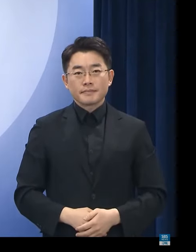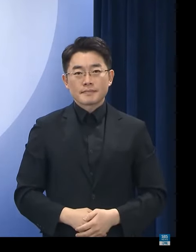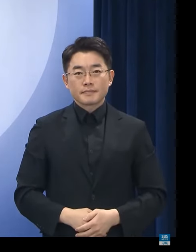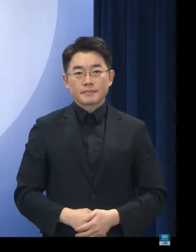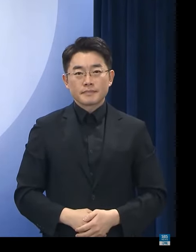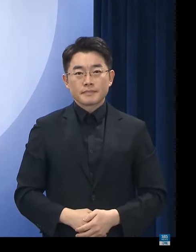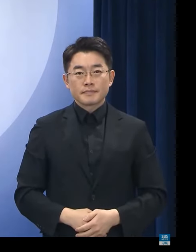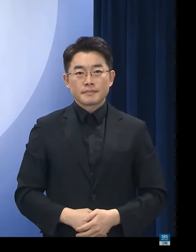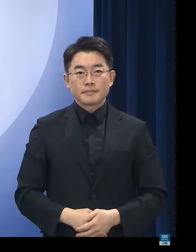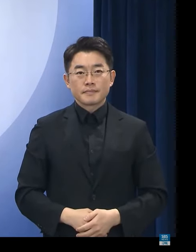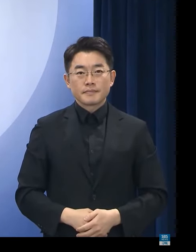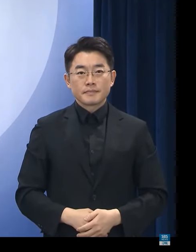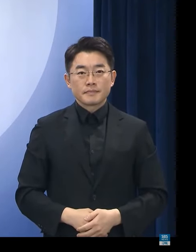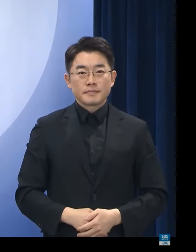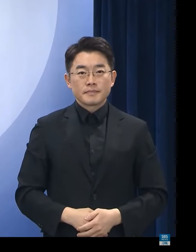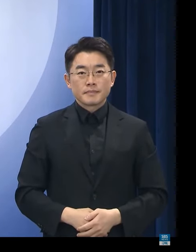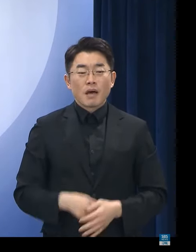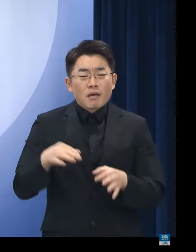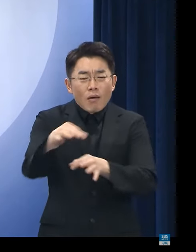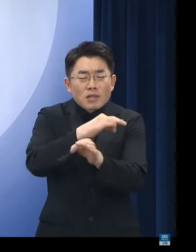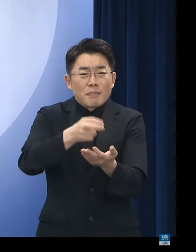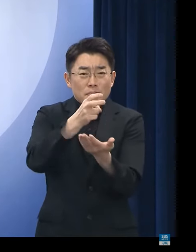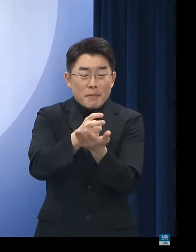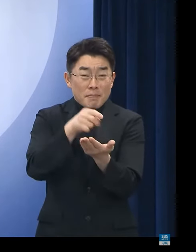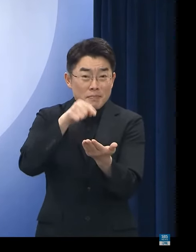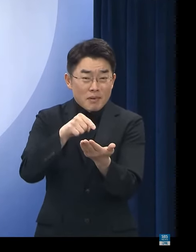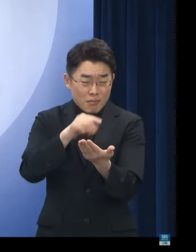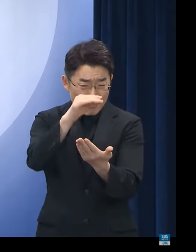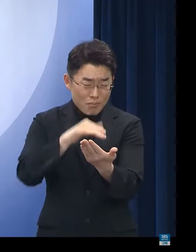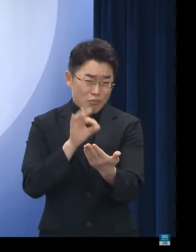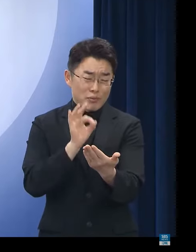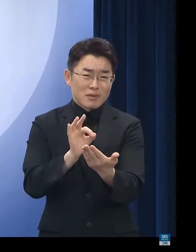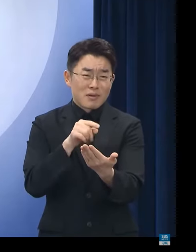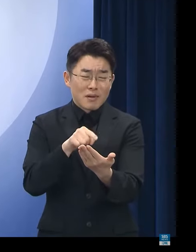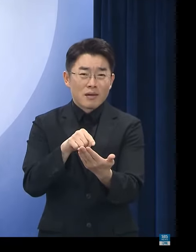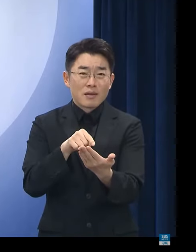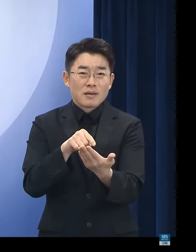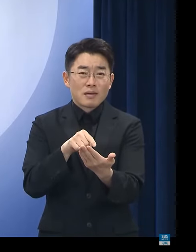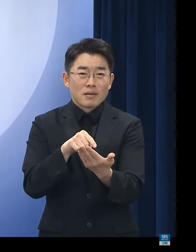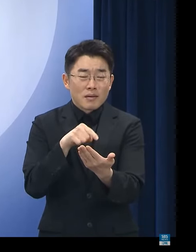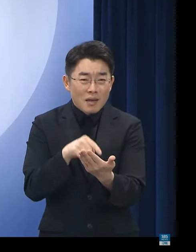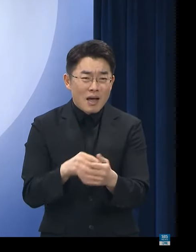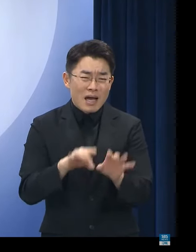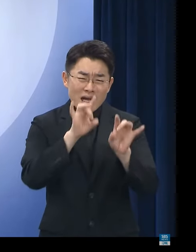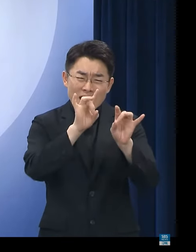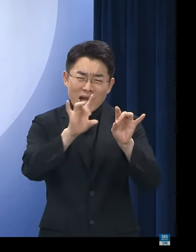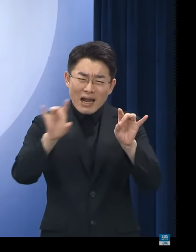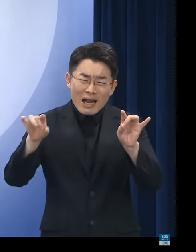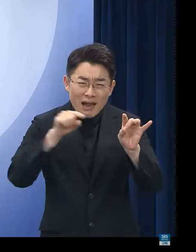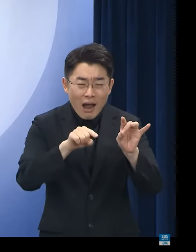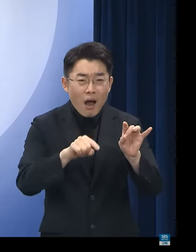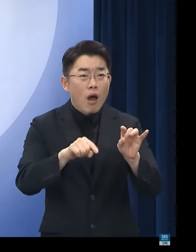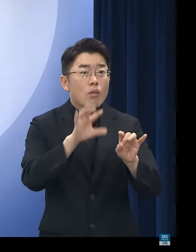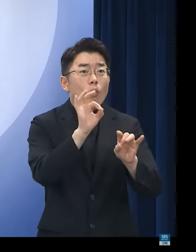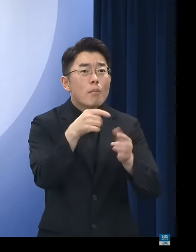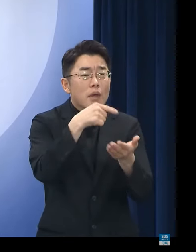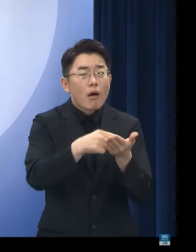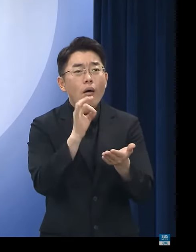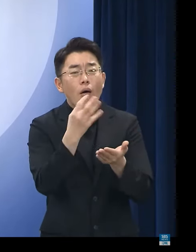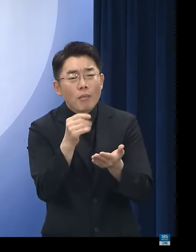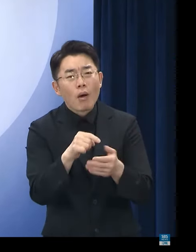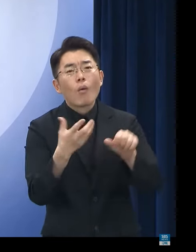한편 현행 특정경제법 범죄법 상으로는 전체 피해 규모와 무관하게 개별 범죄